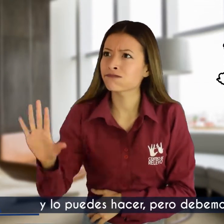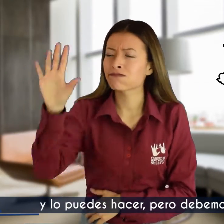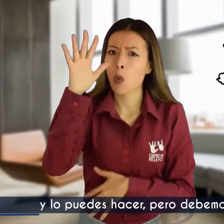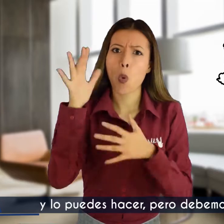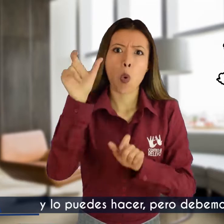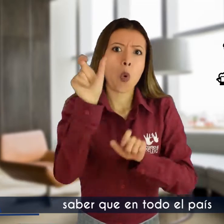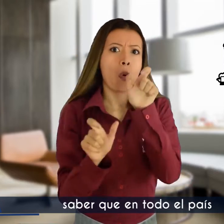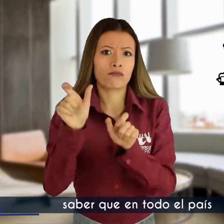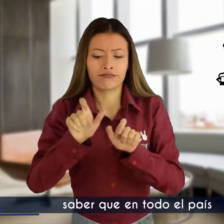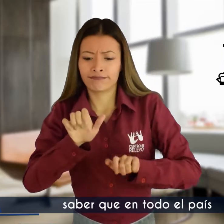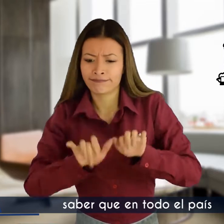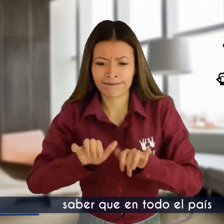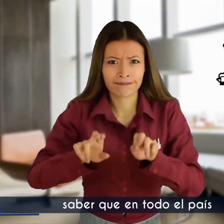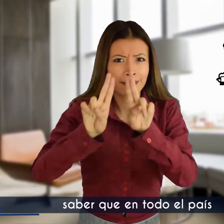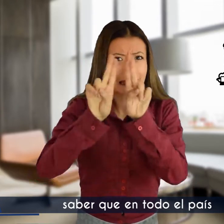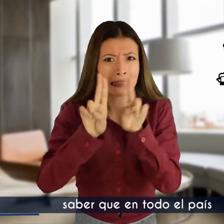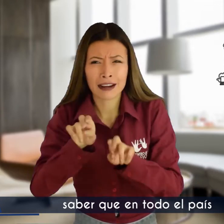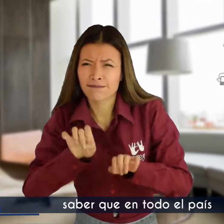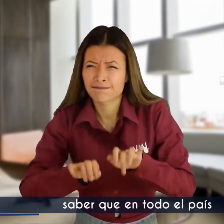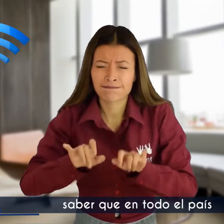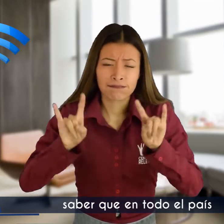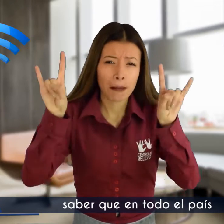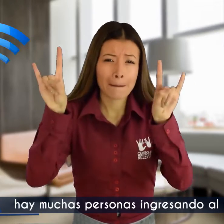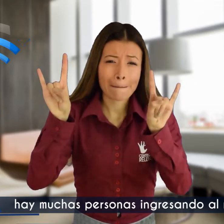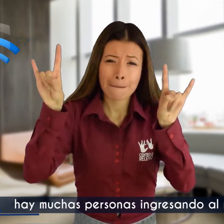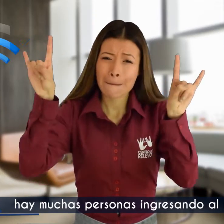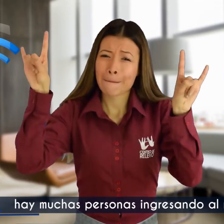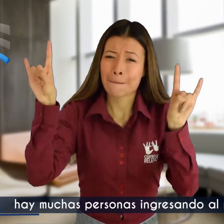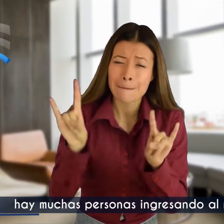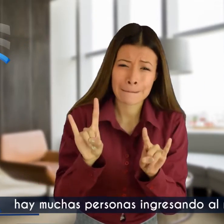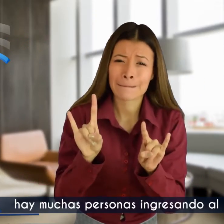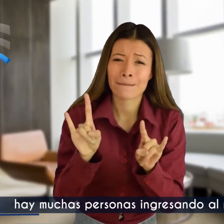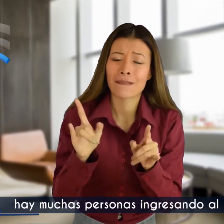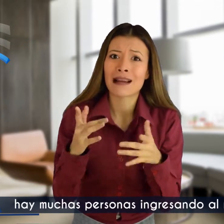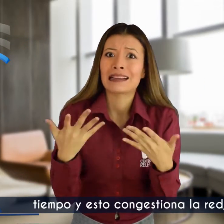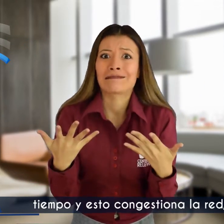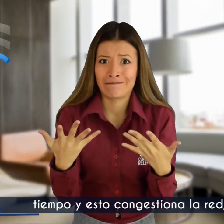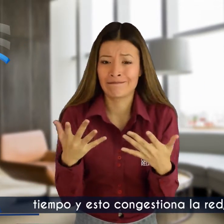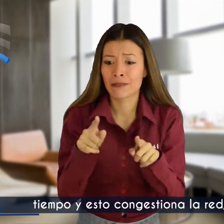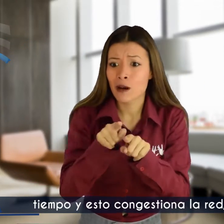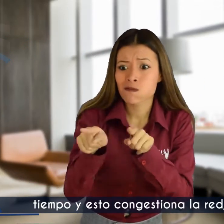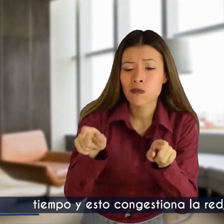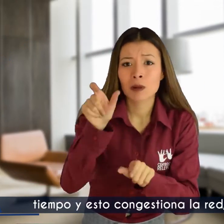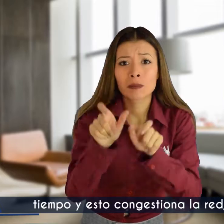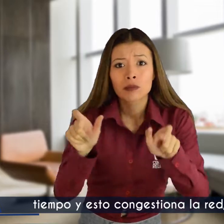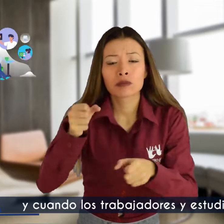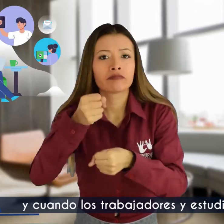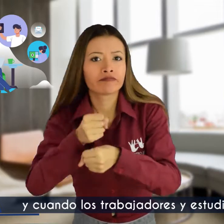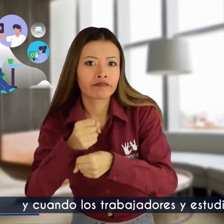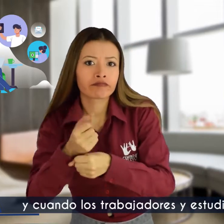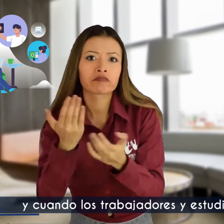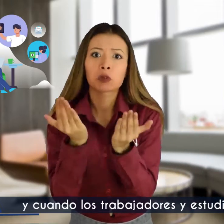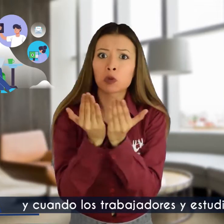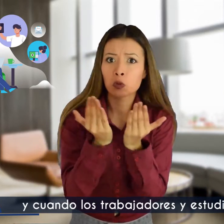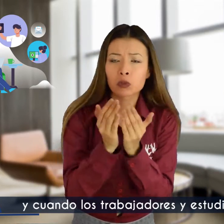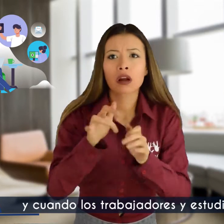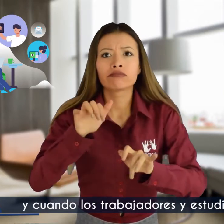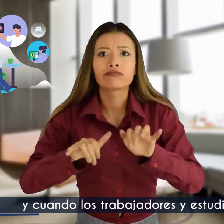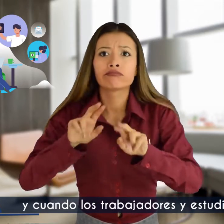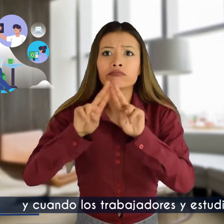debemos saber que en todo el país hay personas ingresando al mismo tiempo y esto con gestión a la red y cuando los trabajadores y